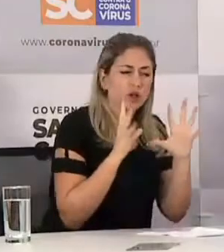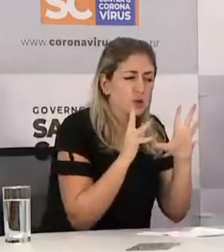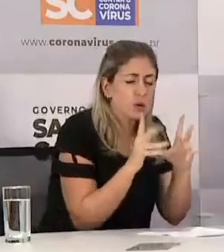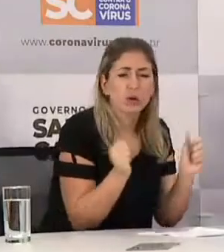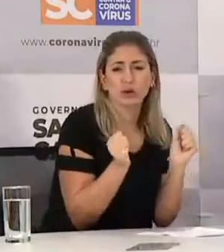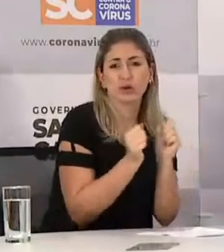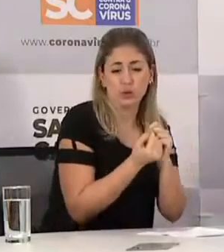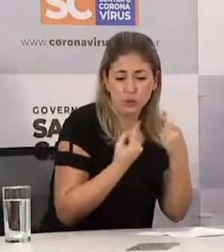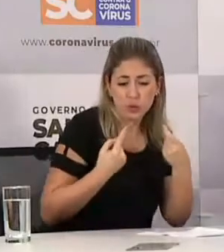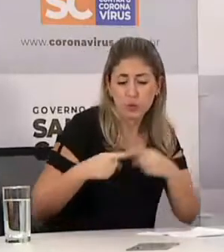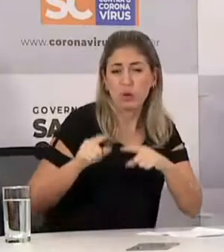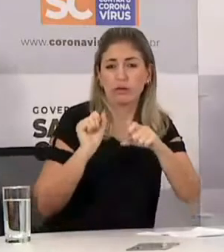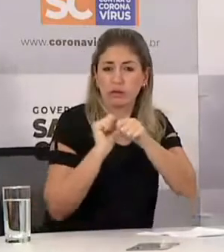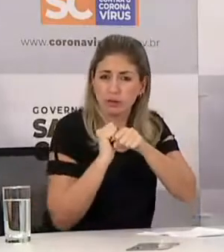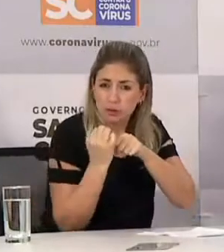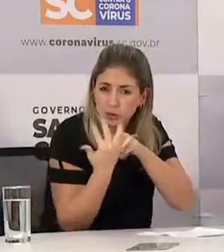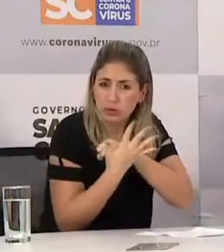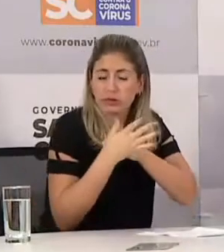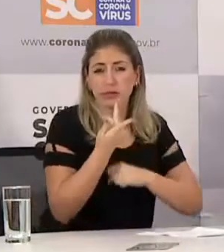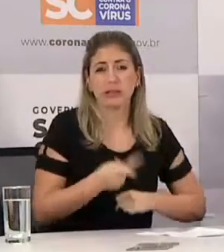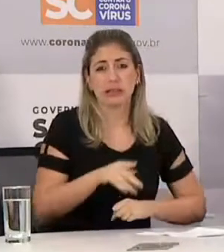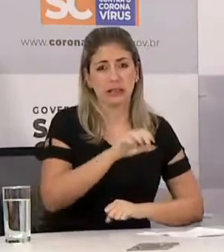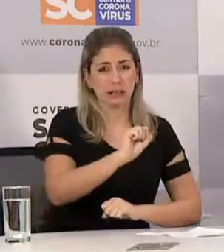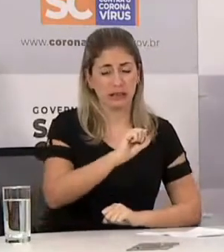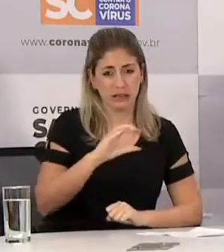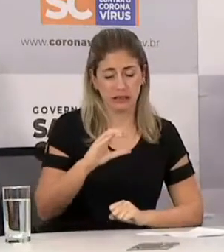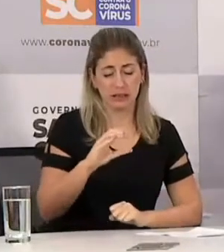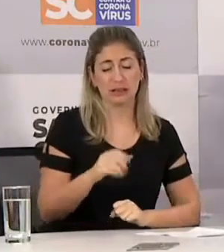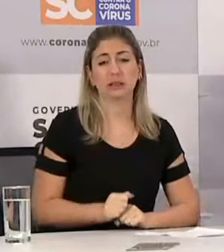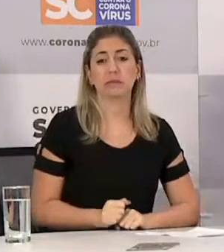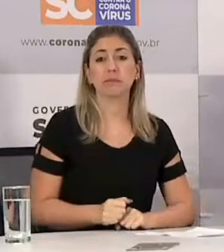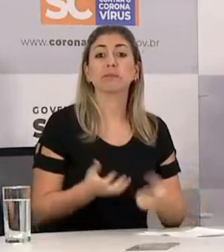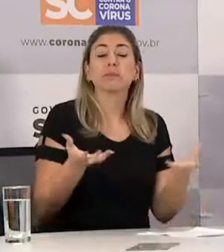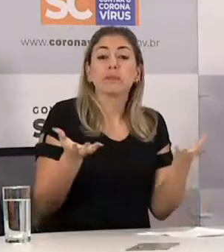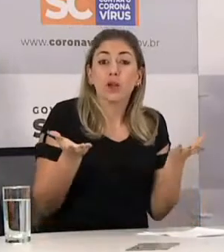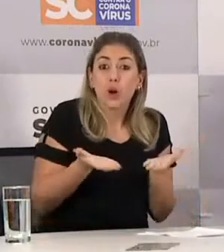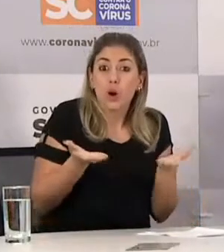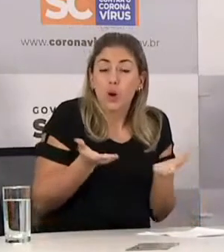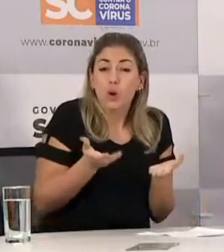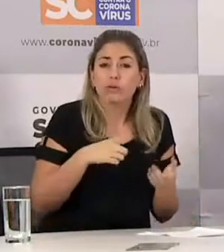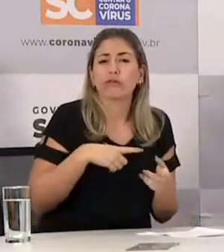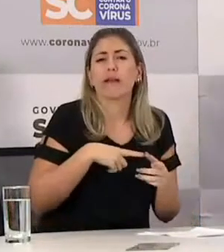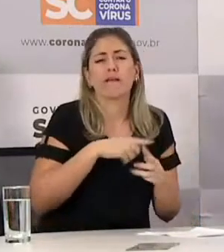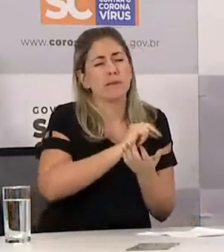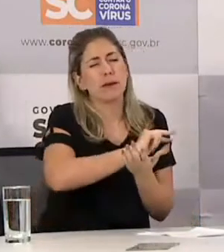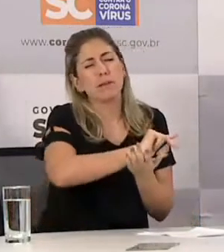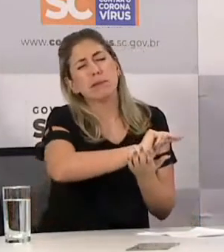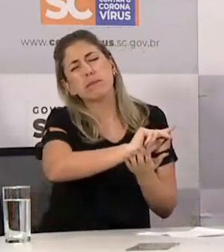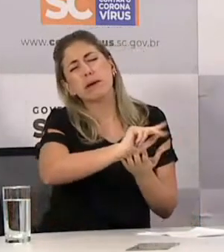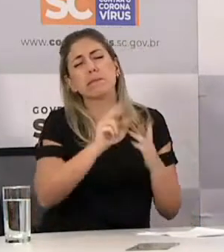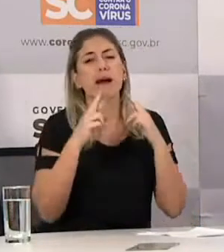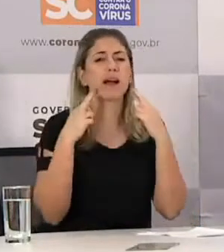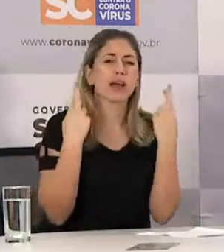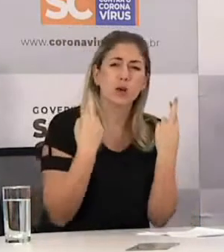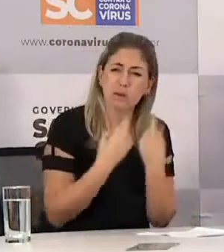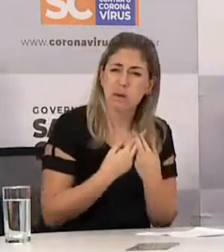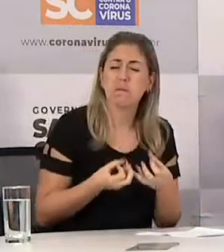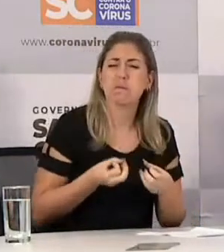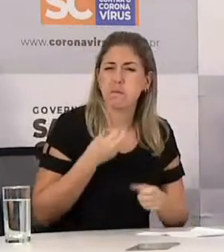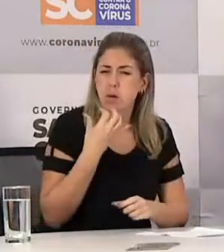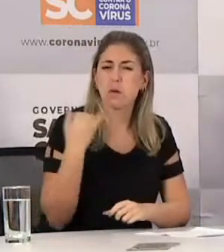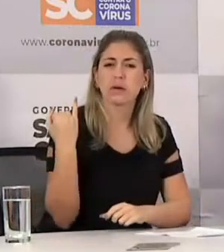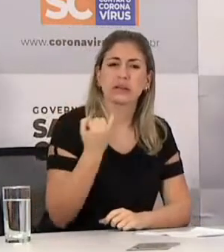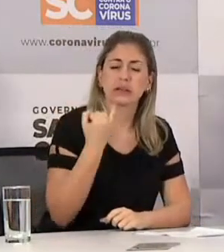Eu quero destacar que no dia de hoje tivemos várias reuniões muito produtivas, mas uma delas vale destacar, que foi a